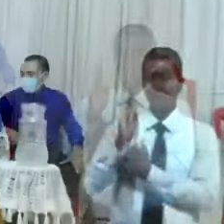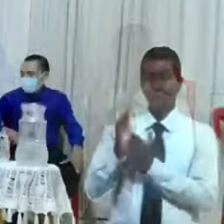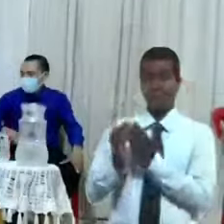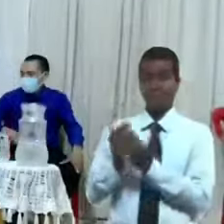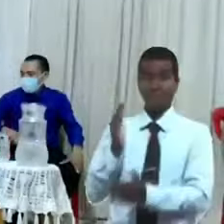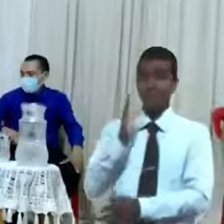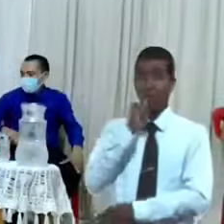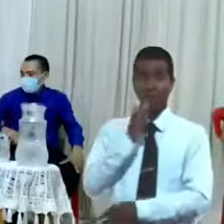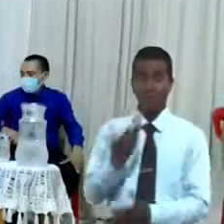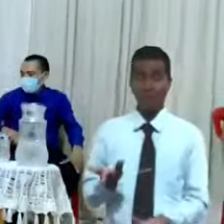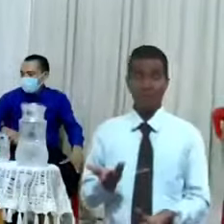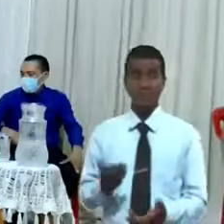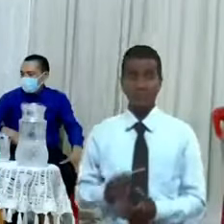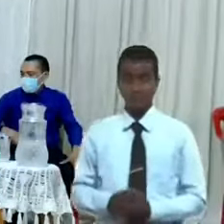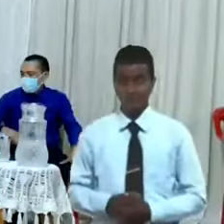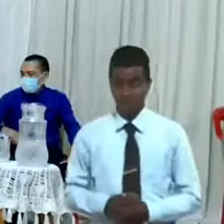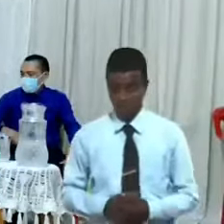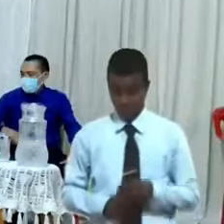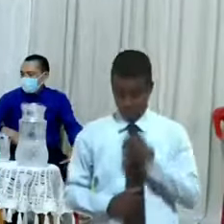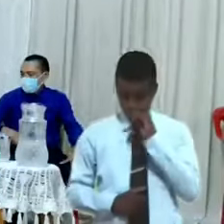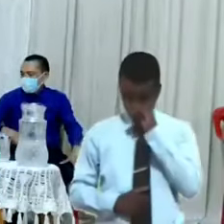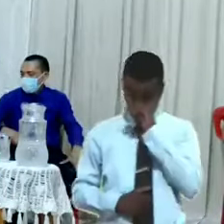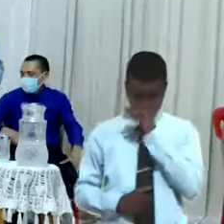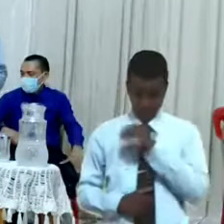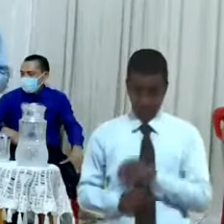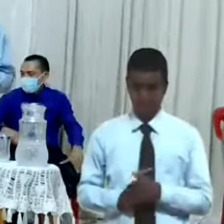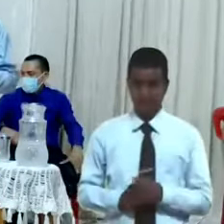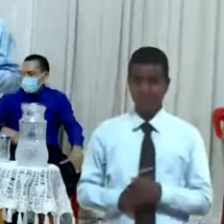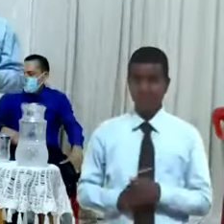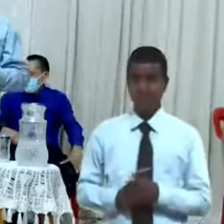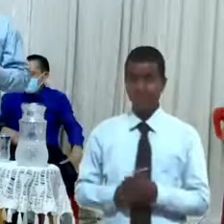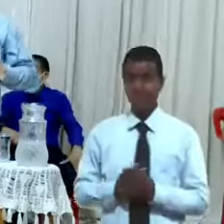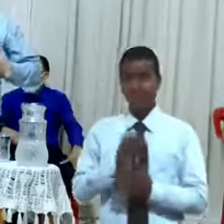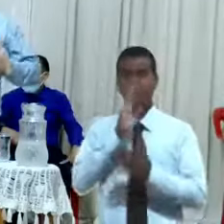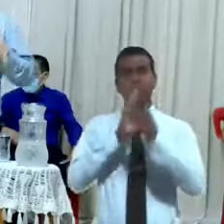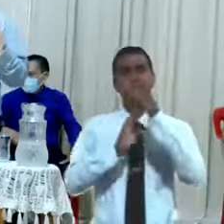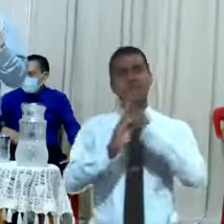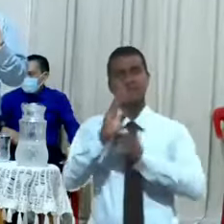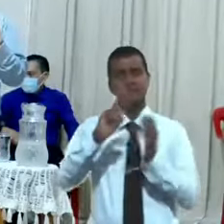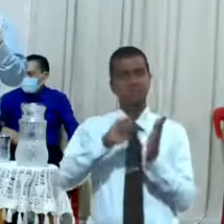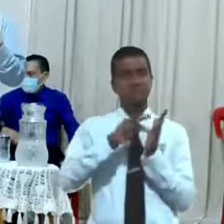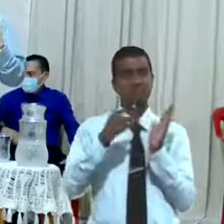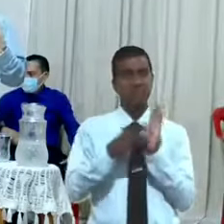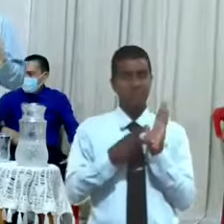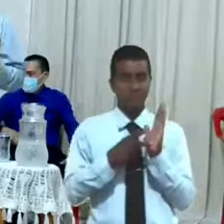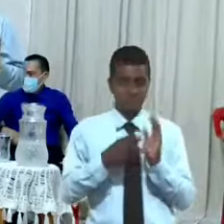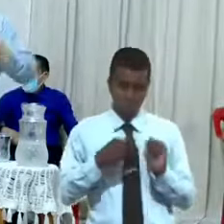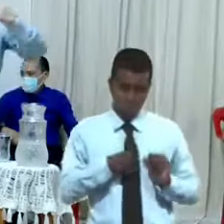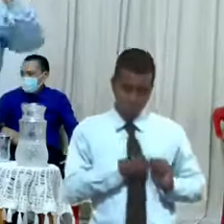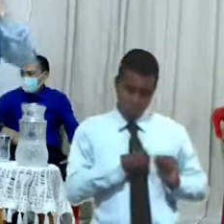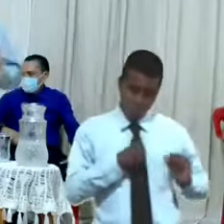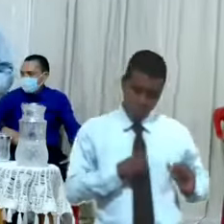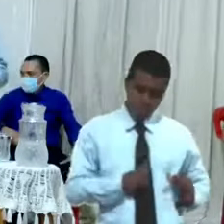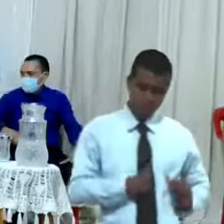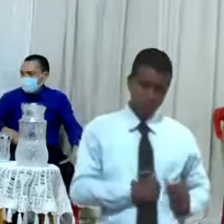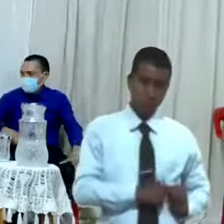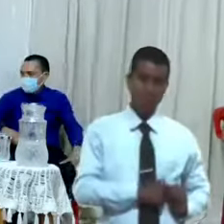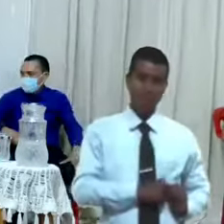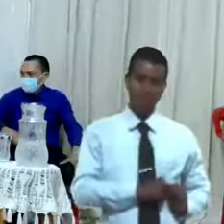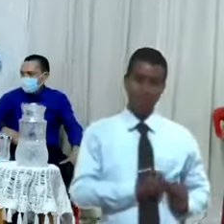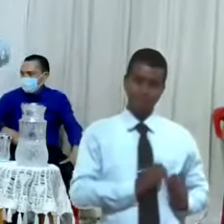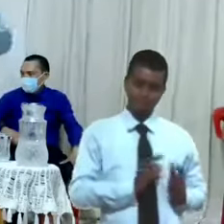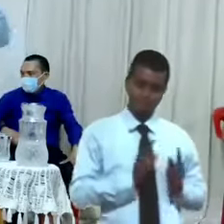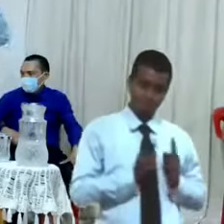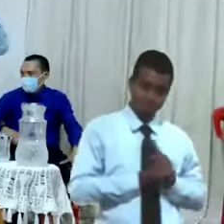Y humillarse es quebrantar el corazón, es hacer un reconocimiento, es bajar la cabeza,